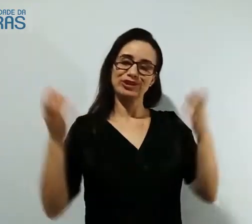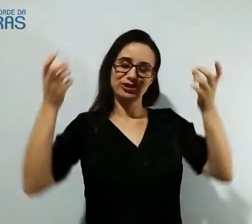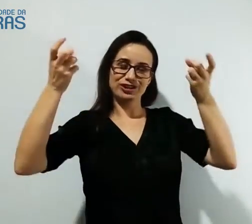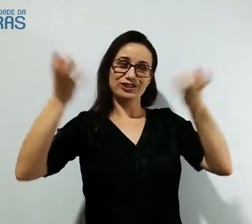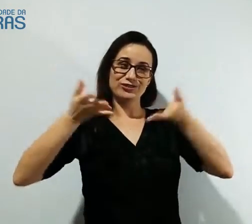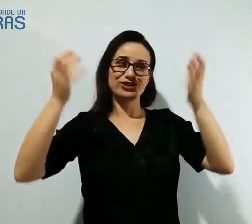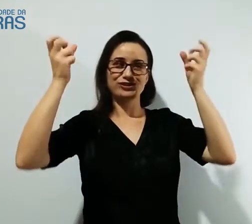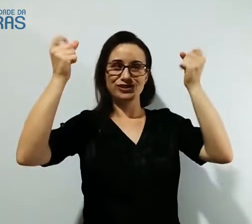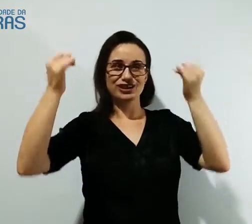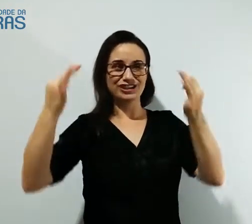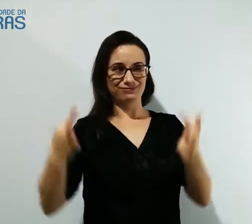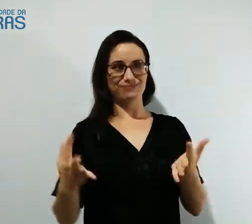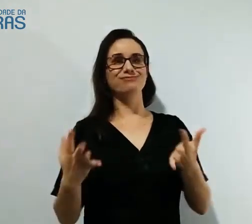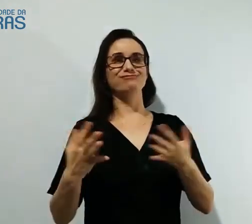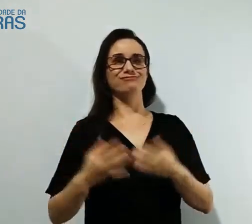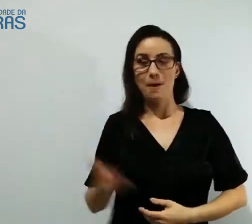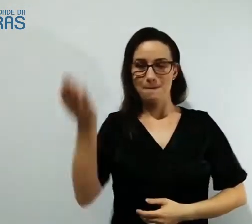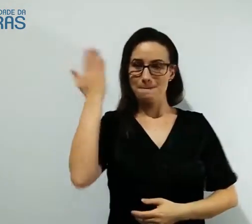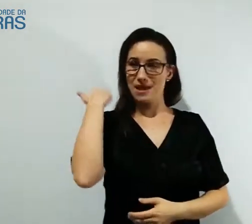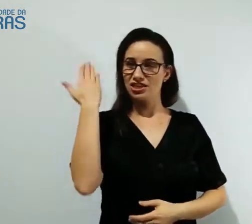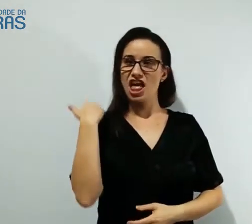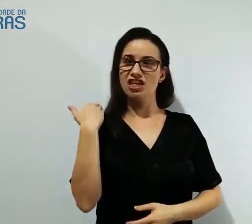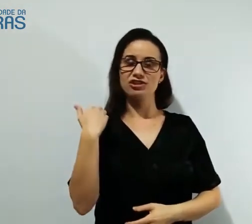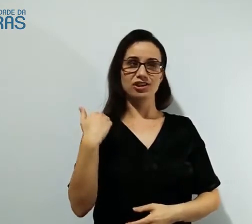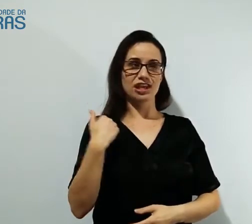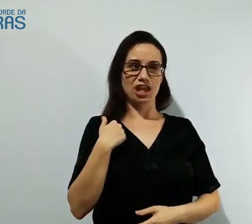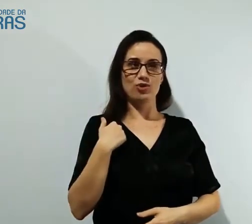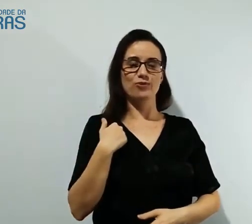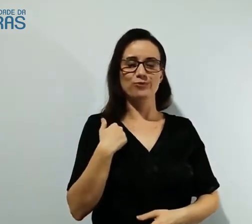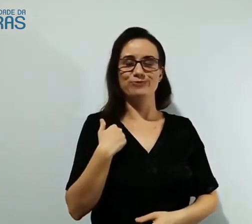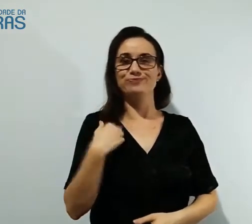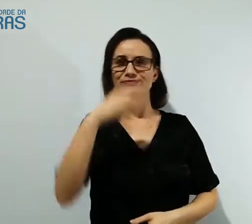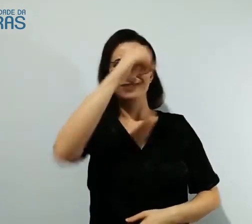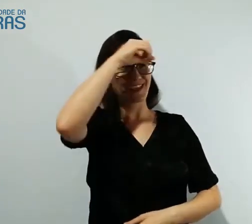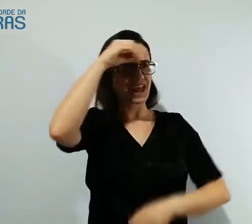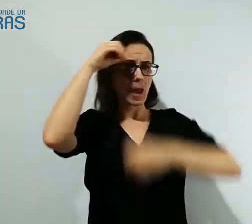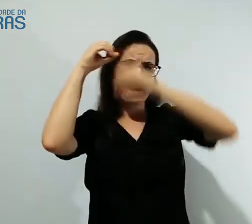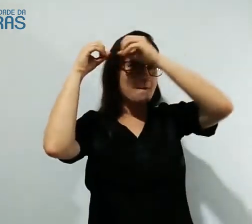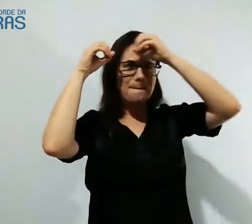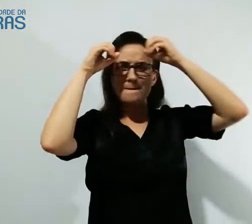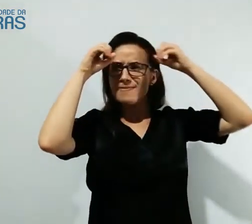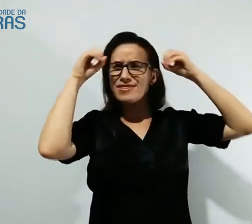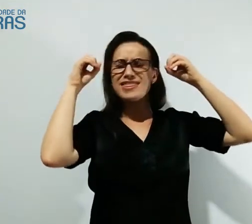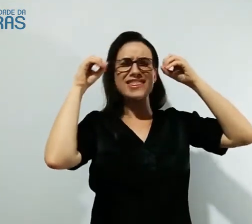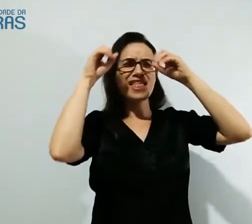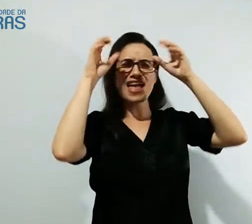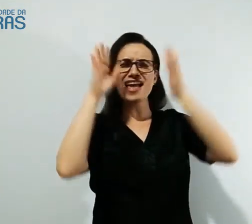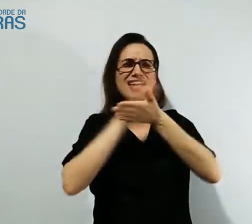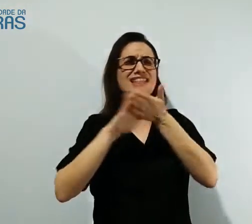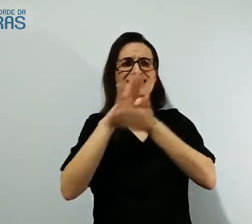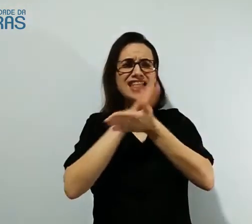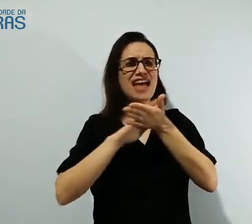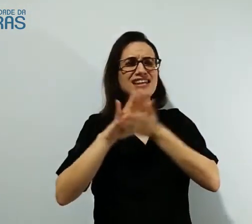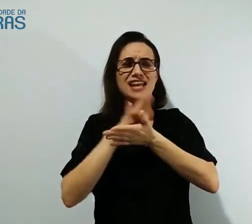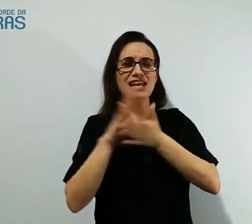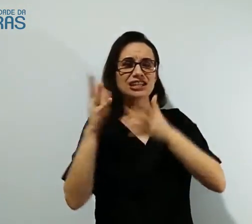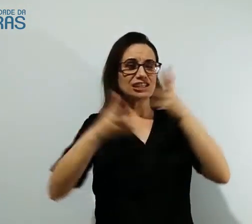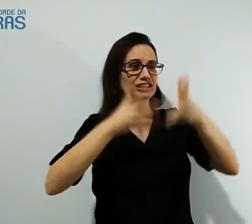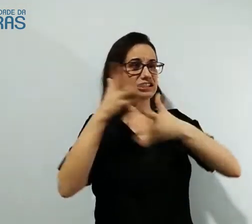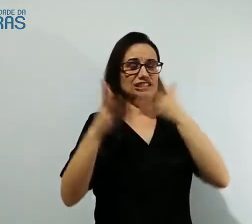foi que isso aconteceu e por que eu decidi que eu queria me tornar fluente em libras? Acontecia que antes eu não